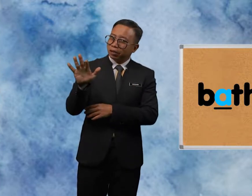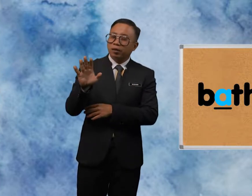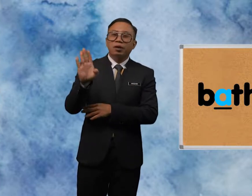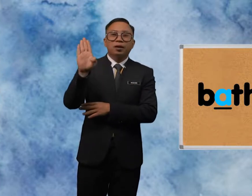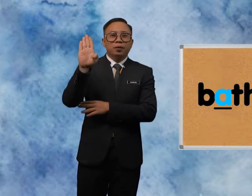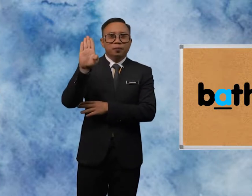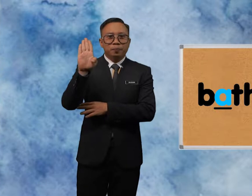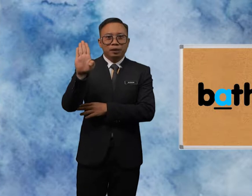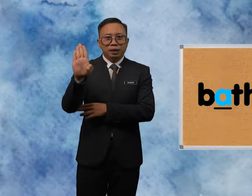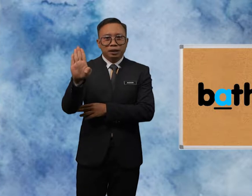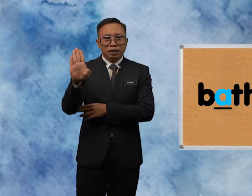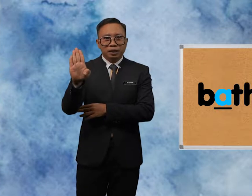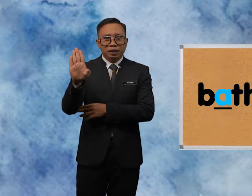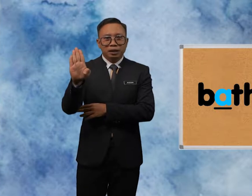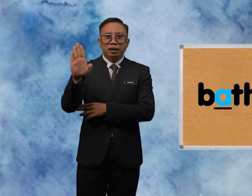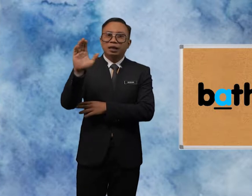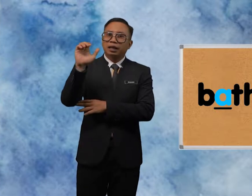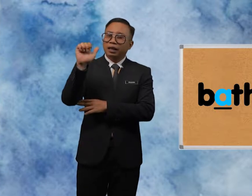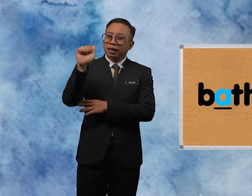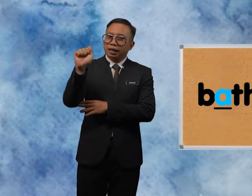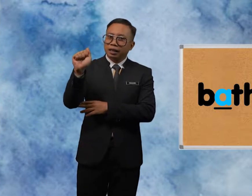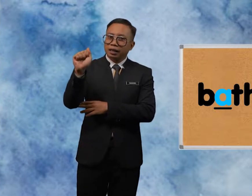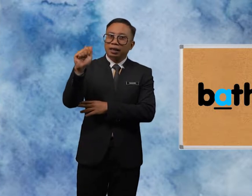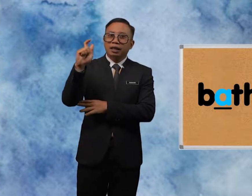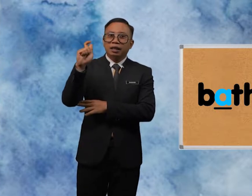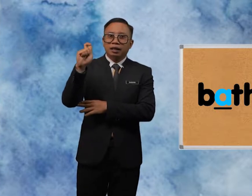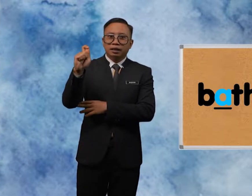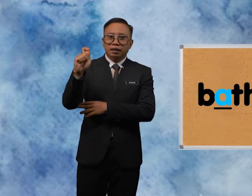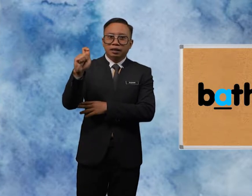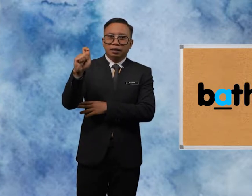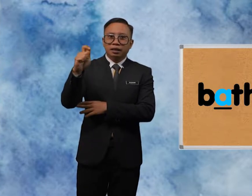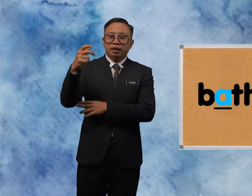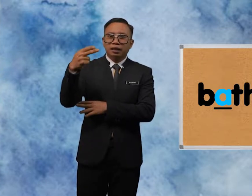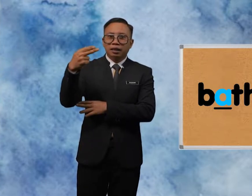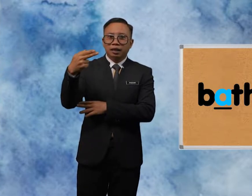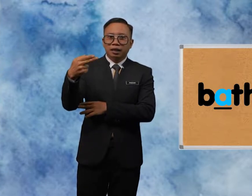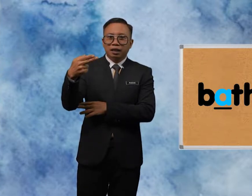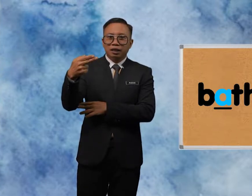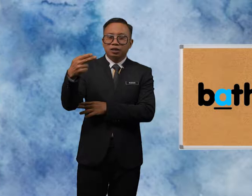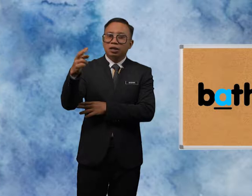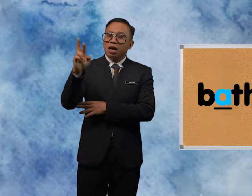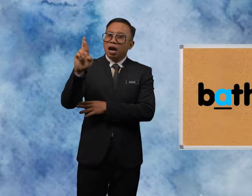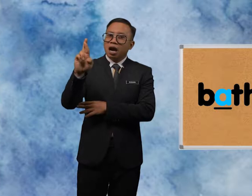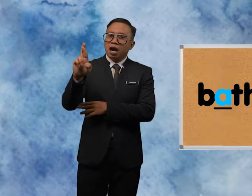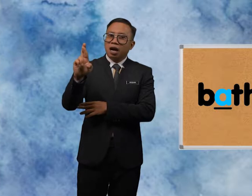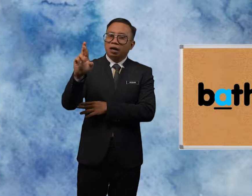B A T H R